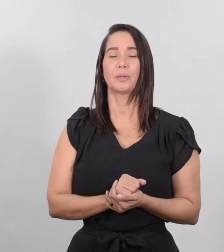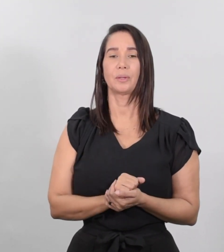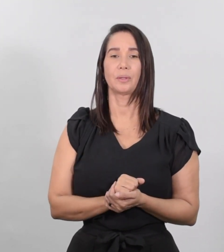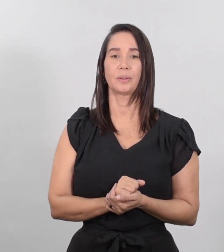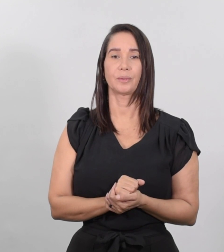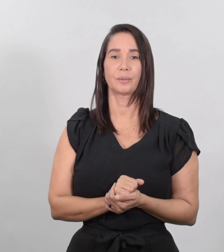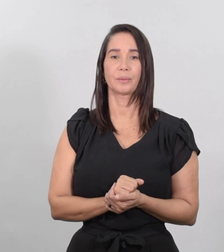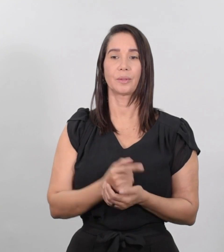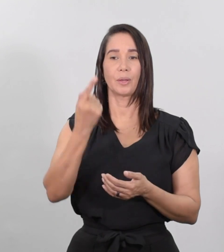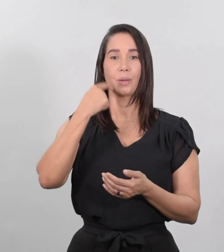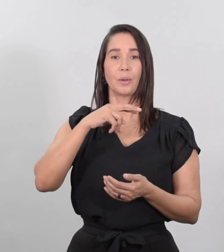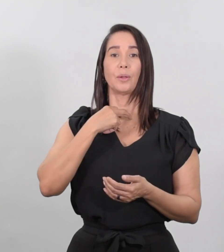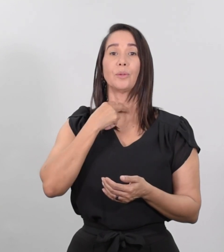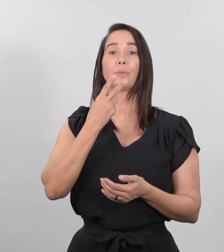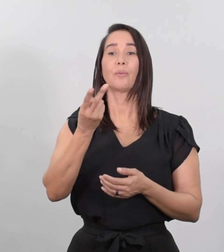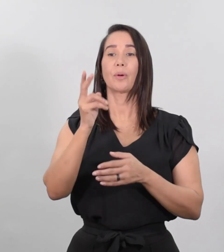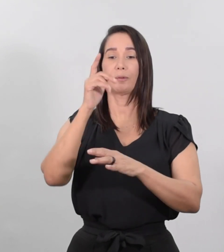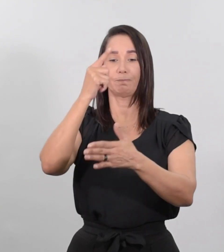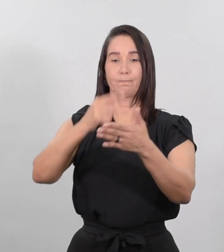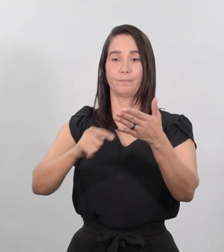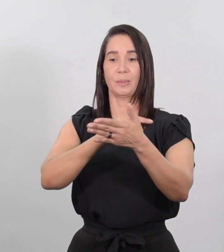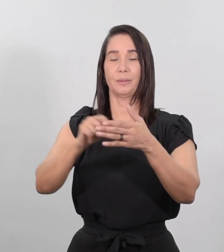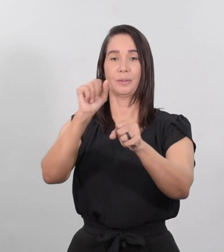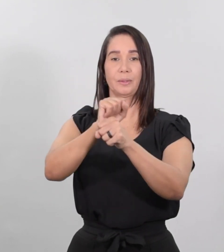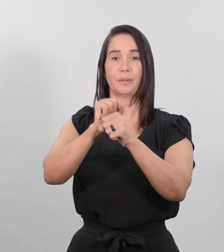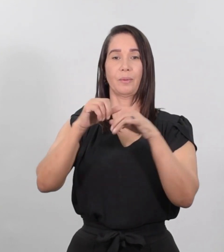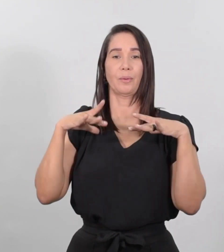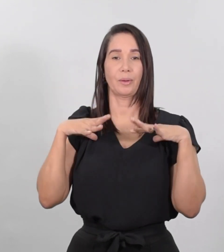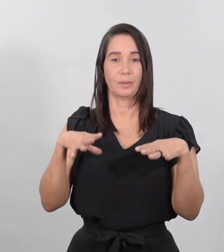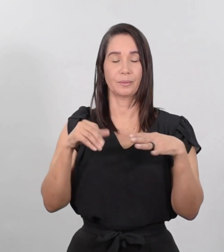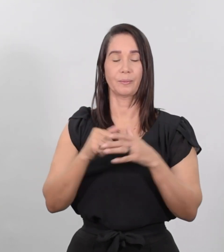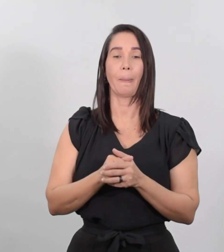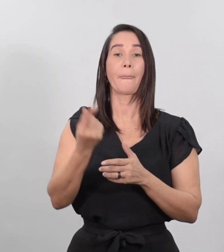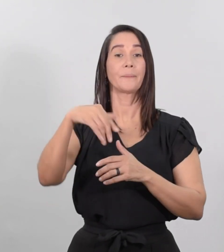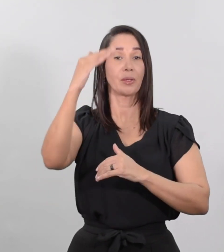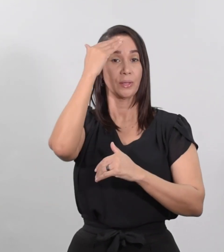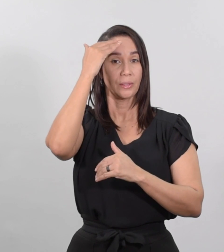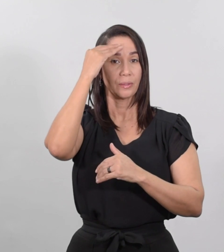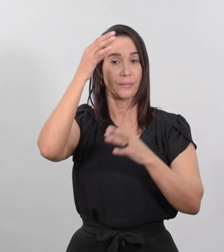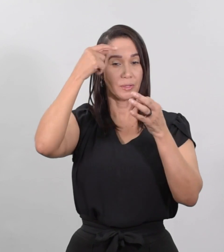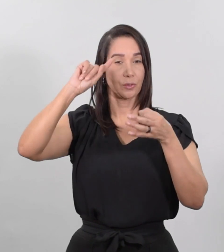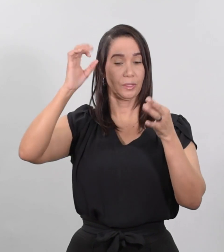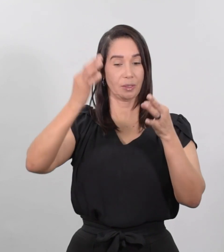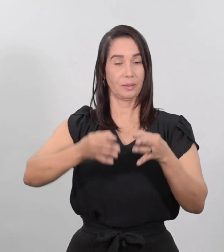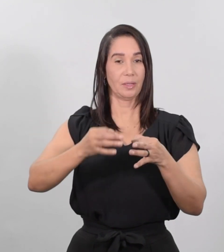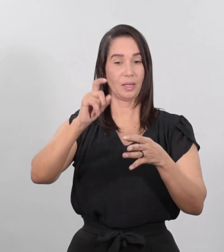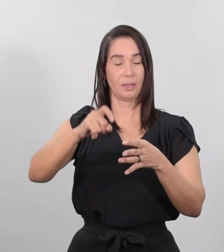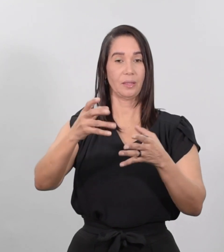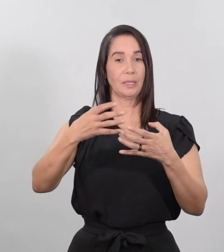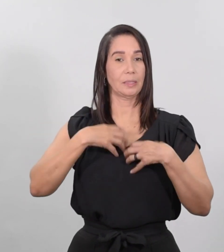Por tu boca te condeno, empleado holgazán, con que sabías que soy exigente, que reclamo lo que no presto